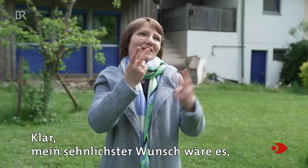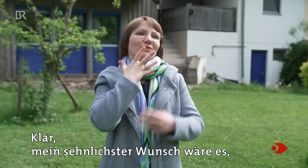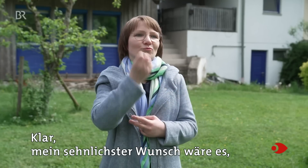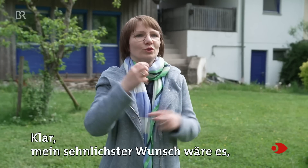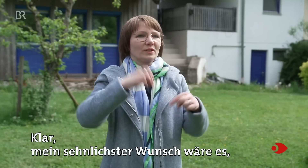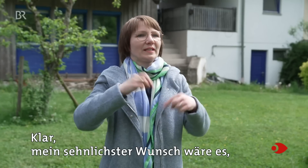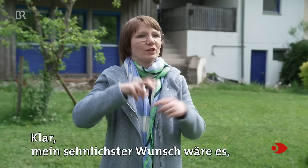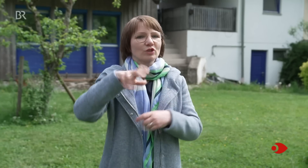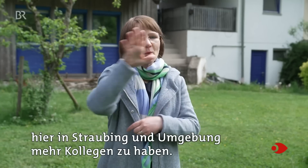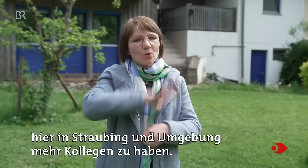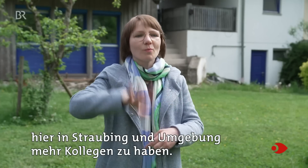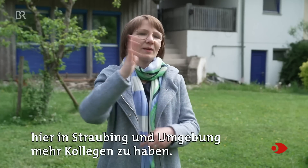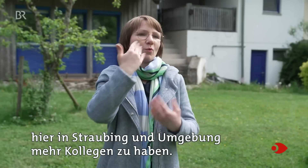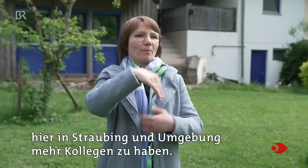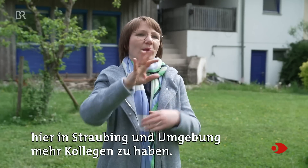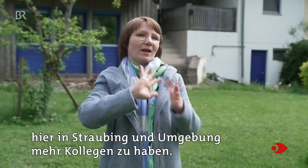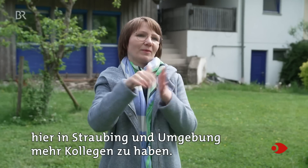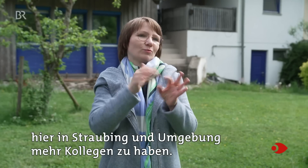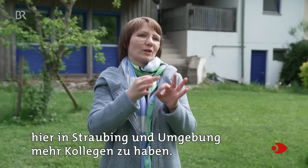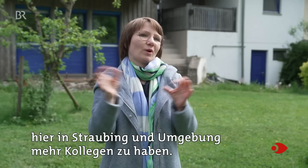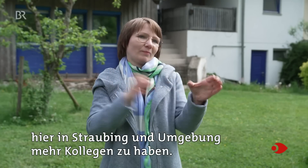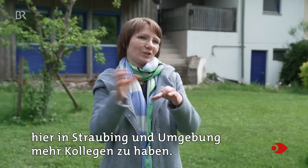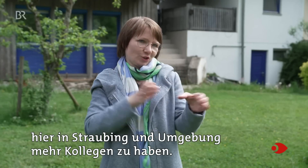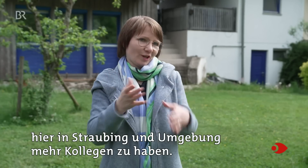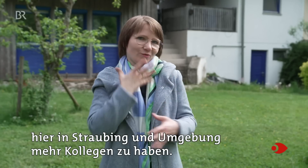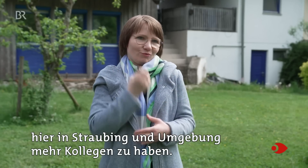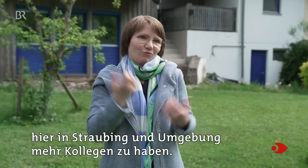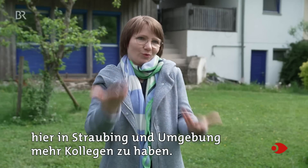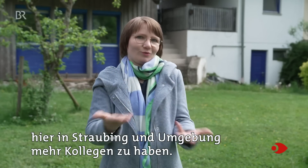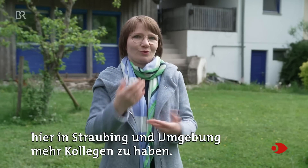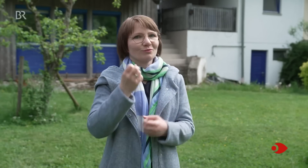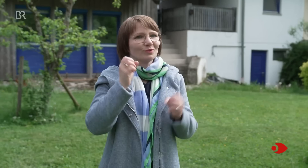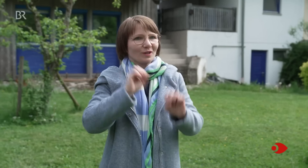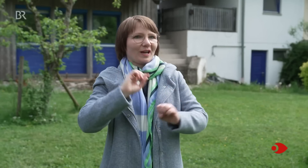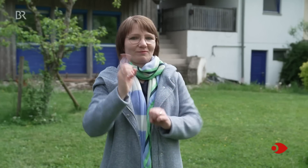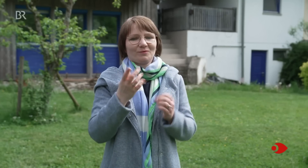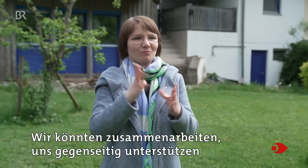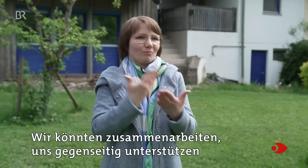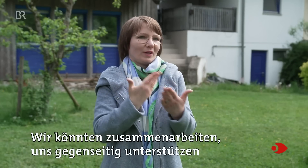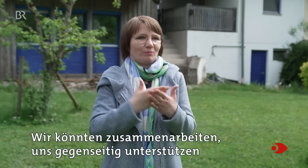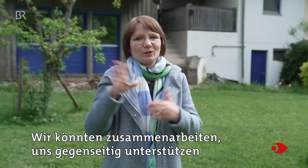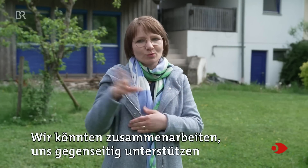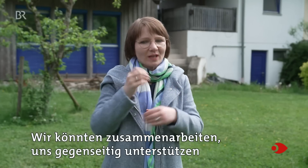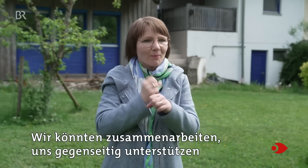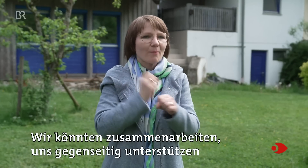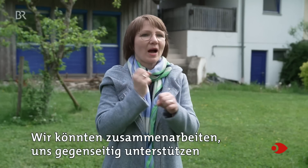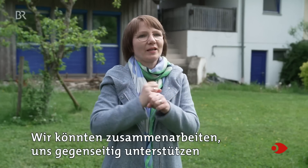mein sehnlichster Wunsch wäre es, hier in Straubing und Umgebung mehr Kollegen zu haben. Wir könnten zusammenarbeiten,